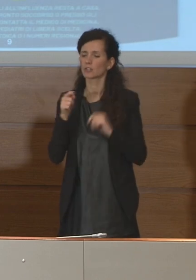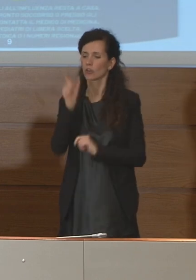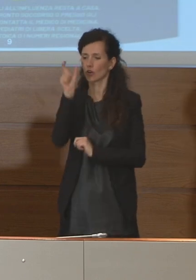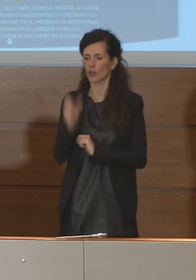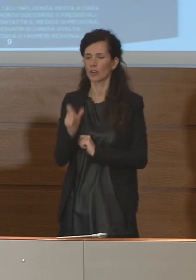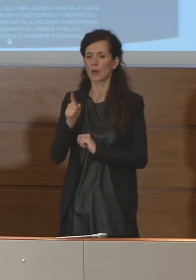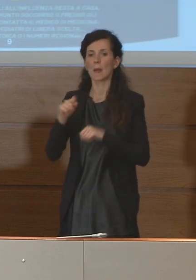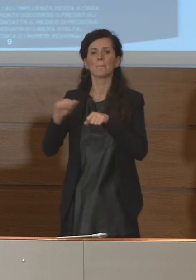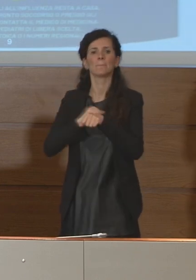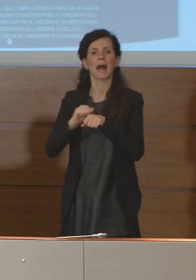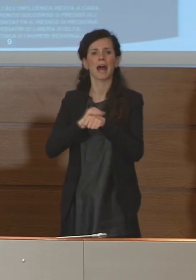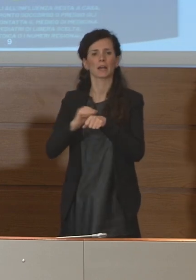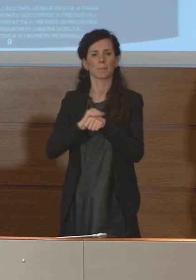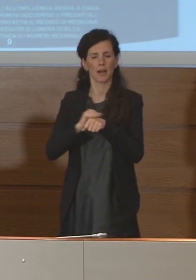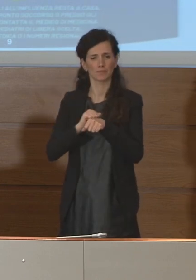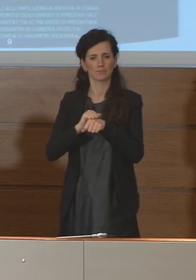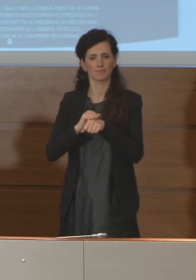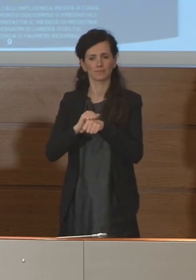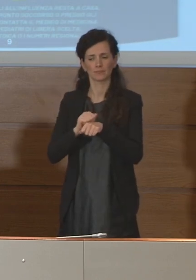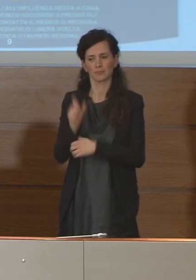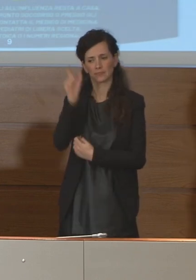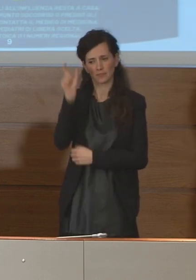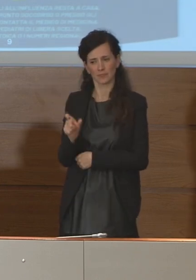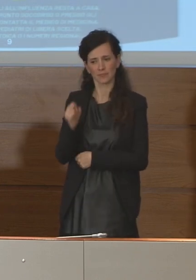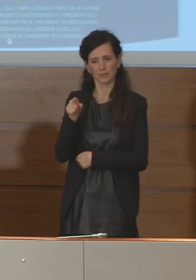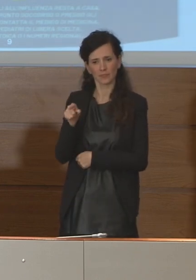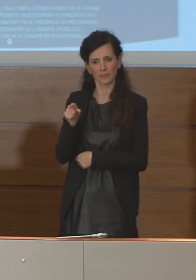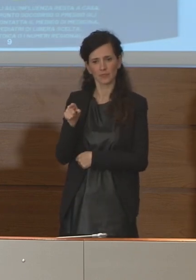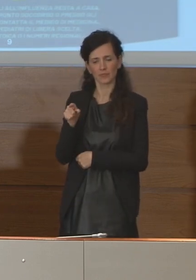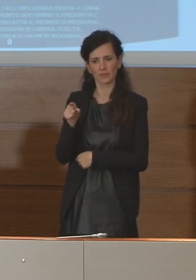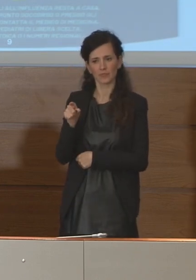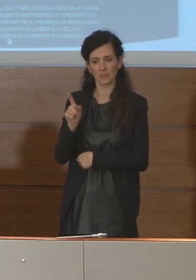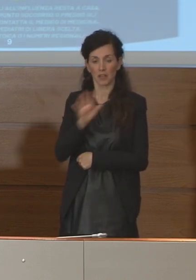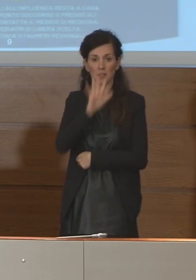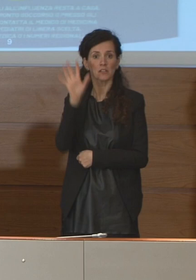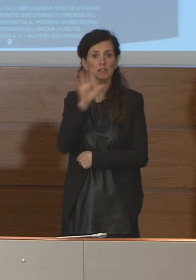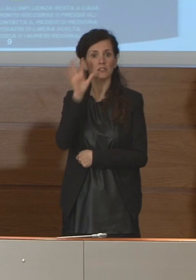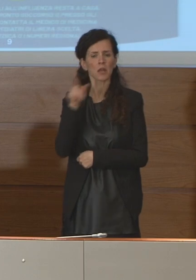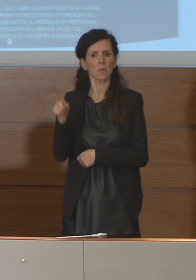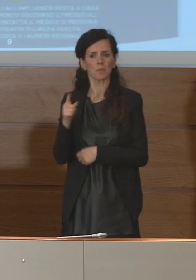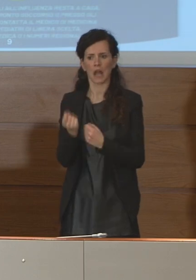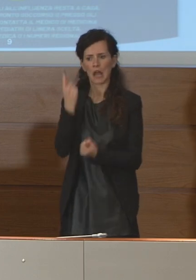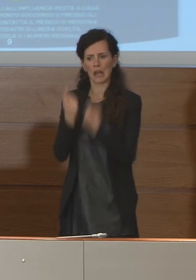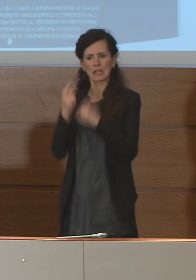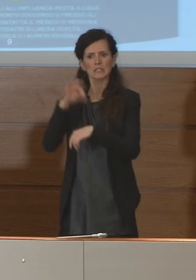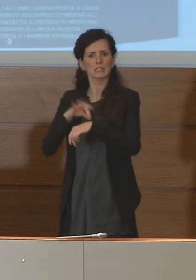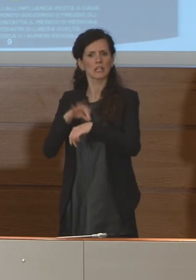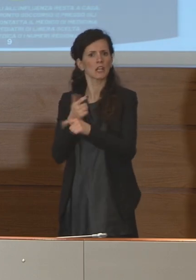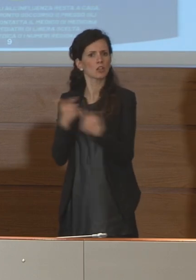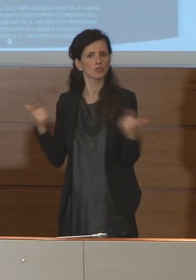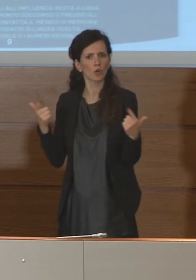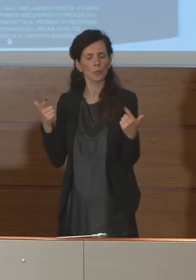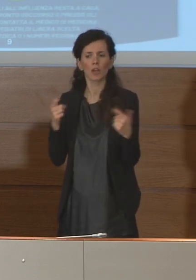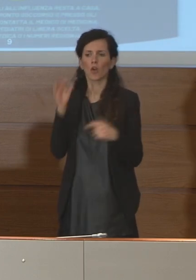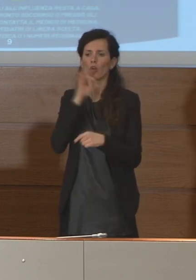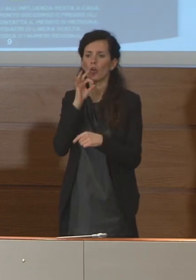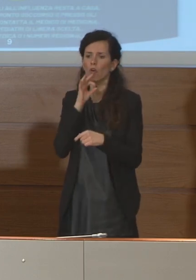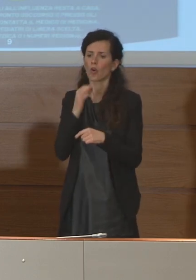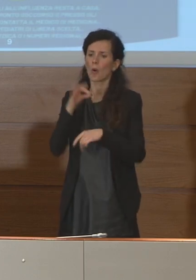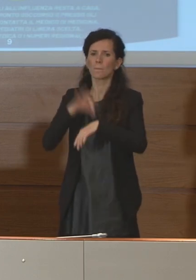avvenuto a Parma della persona che sembrava apparentemente asintomatica o non portatore di